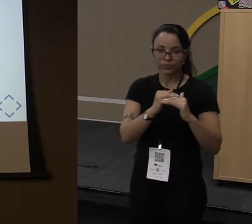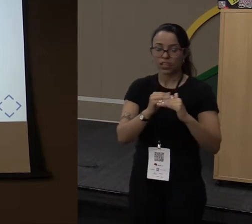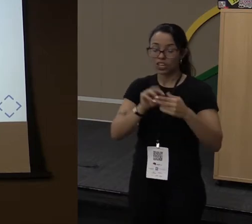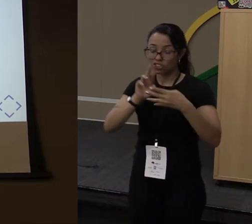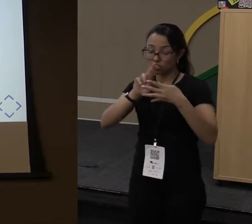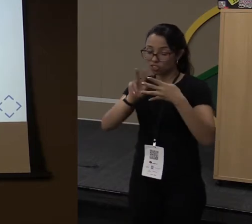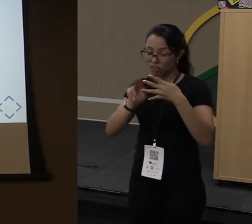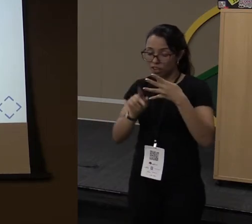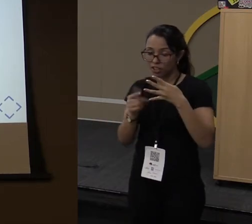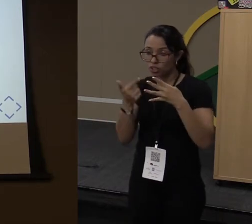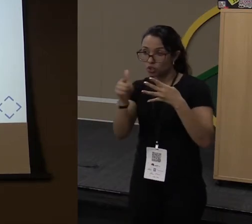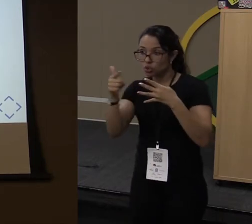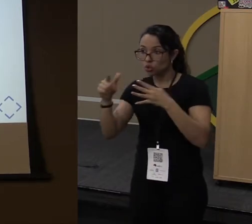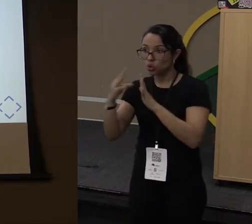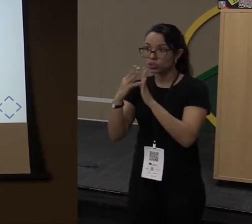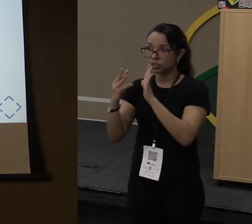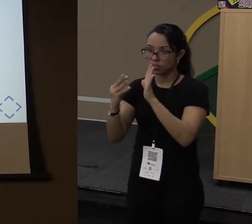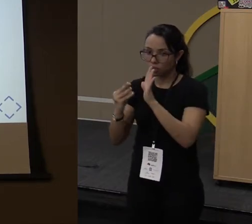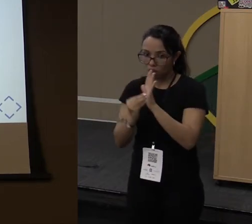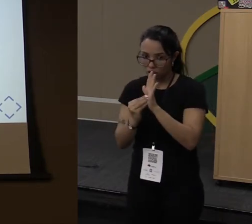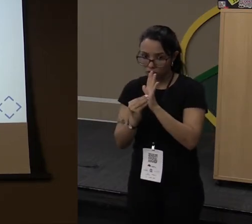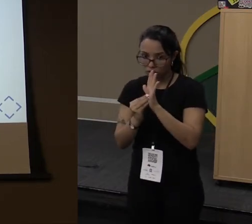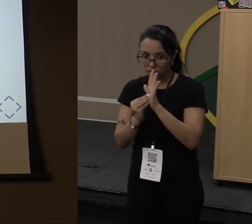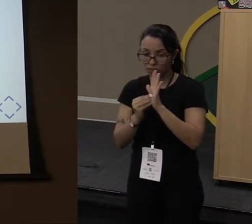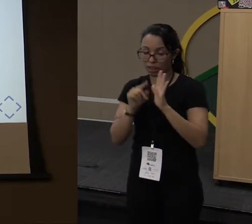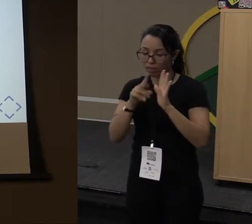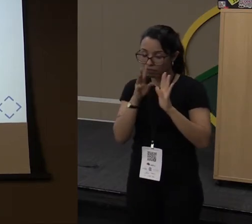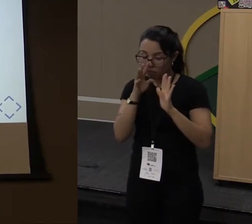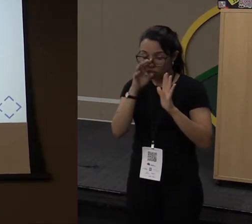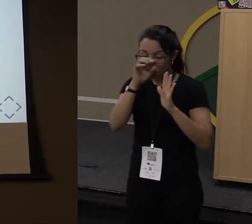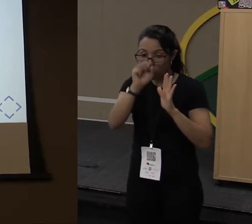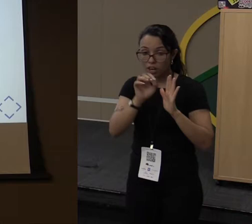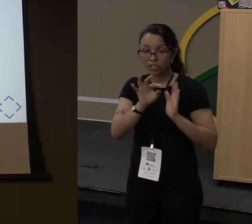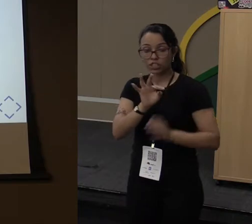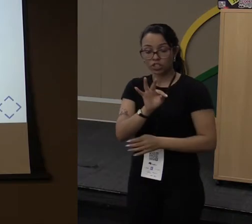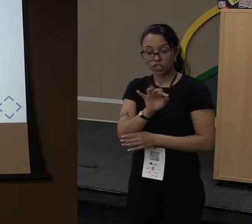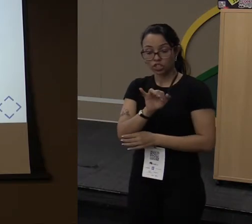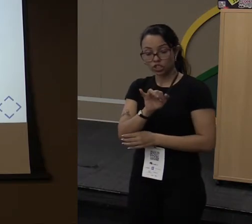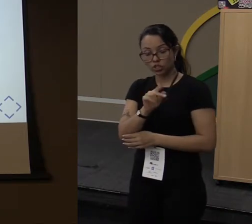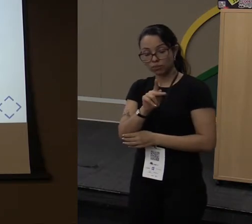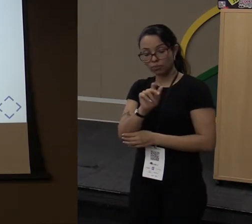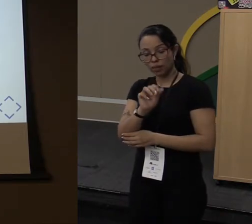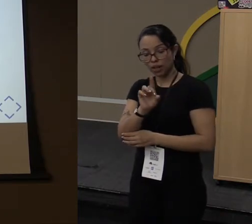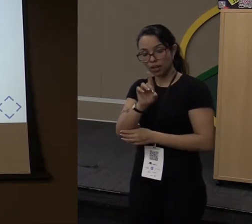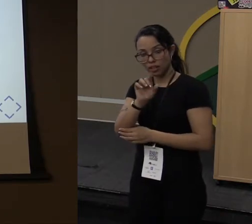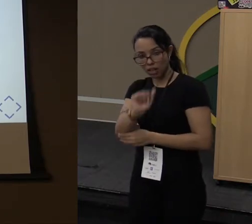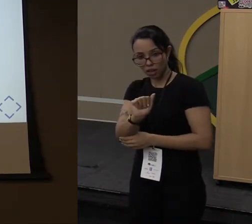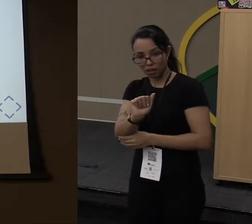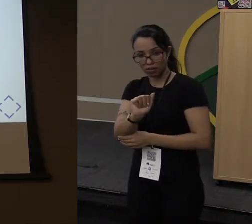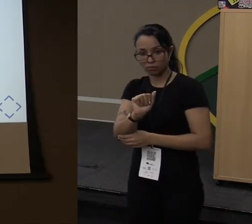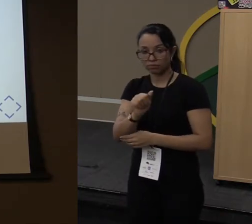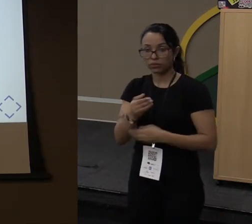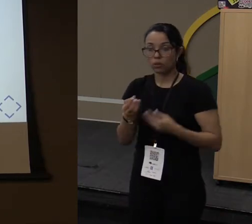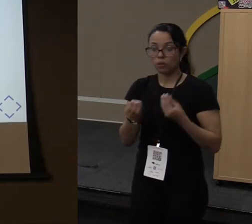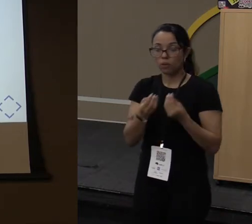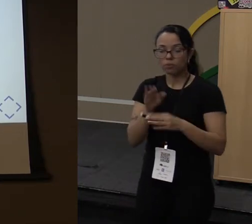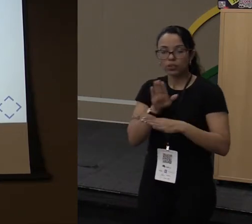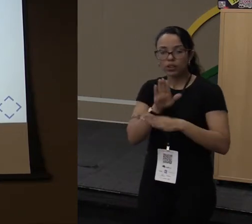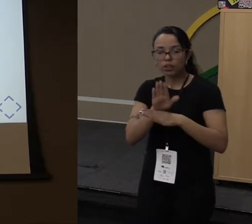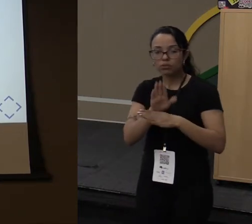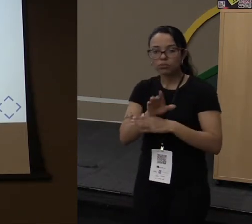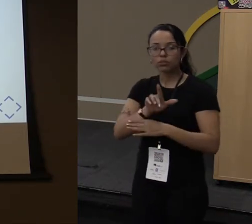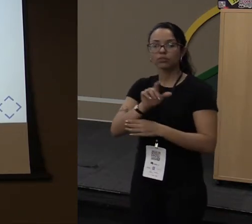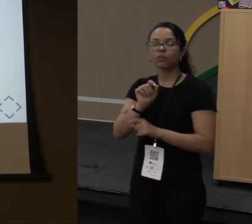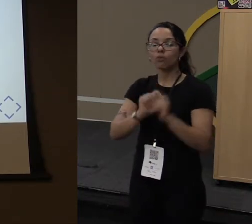Closure, é diferente do Scala. Java é uma variável fortemente tipada. Então, como é que a gente ajuda o compilador a entender que tipos a minha lambda está